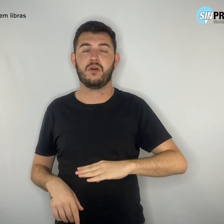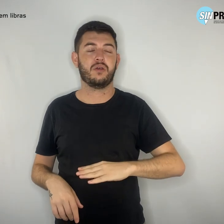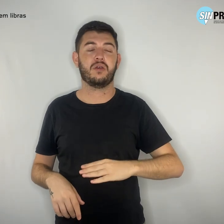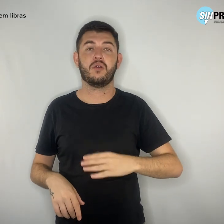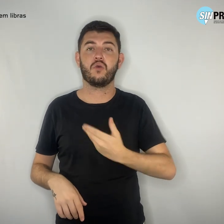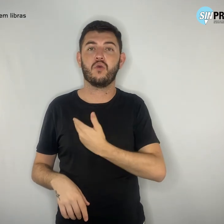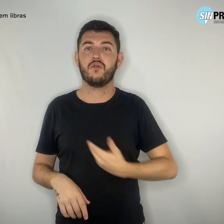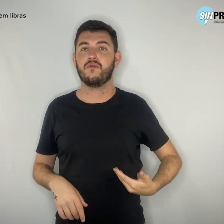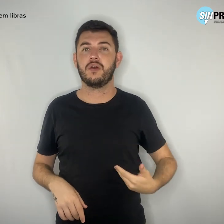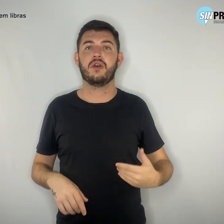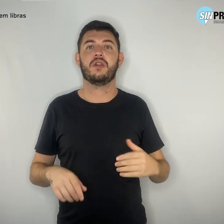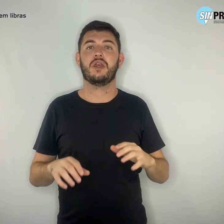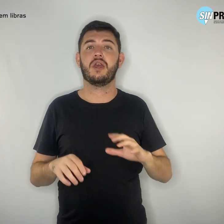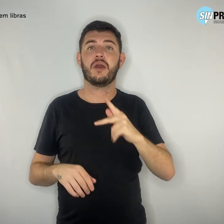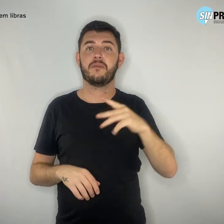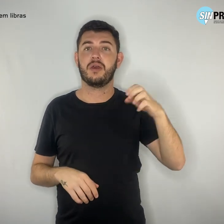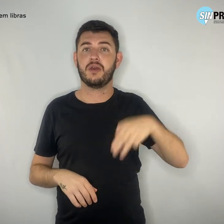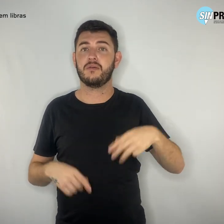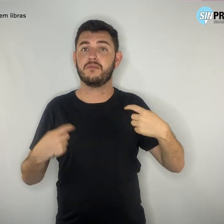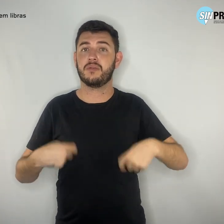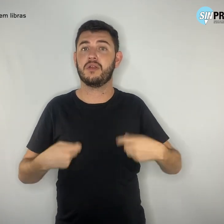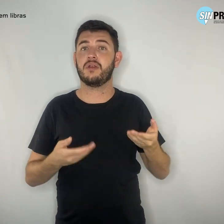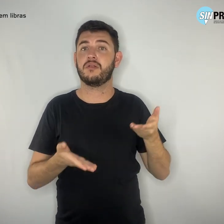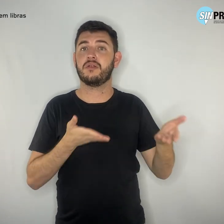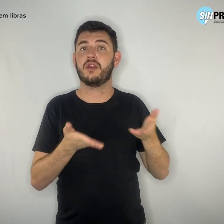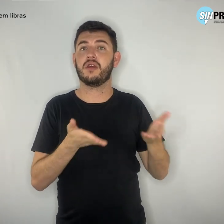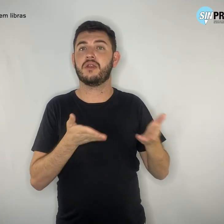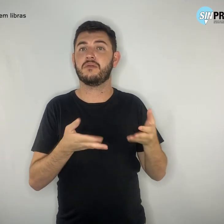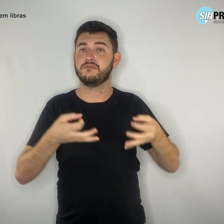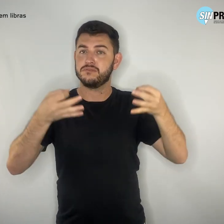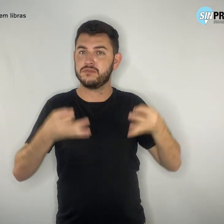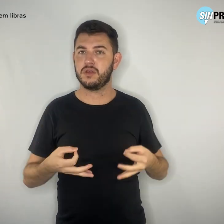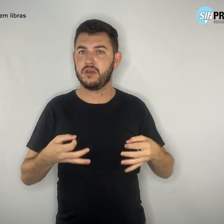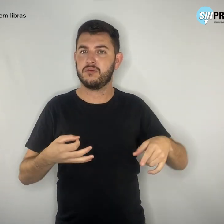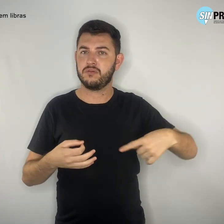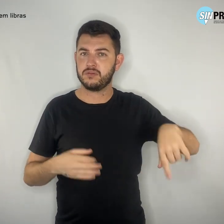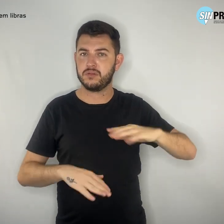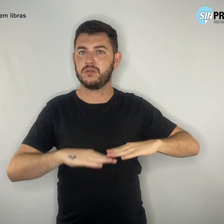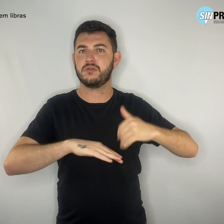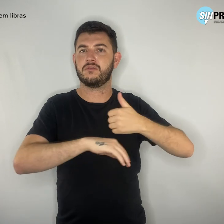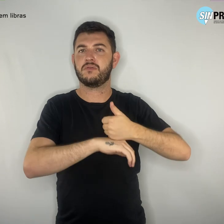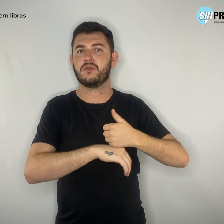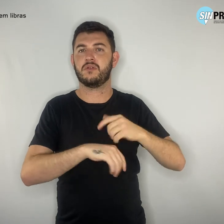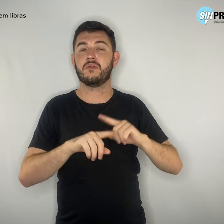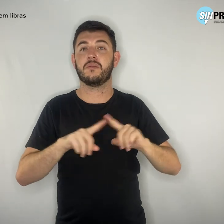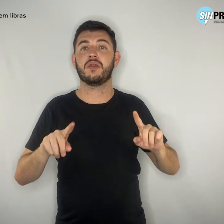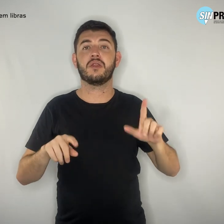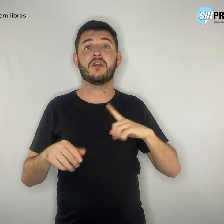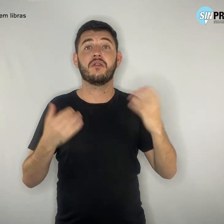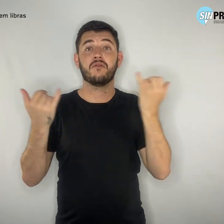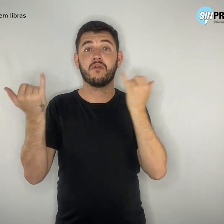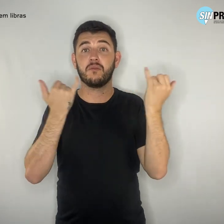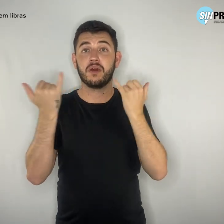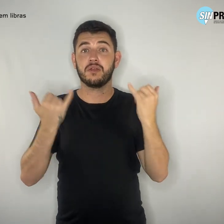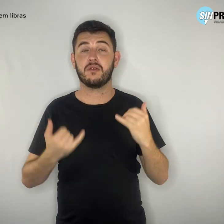adequado a esses profissionais. De acordo com dados da Polícia Civil do Distrito Federal,